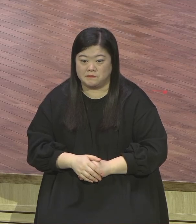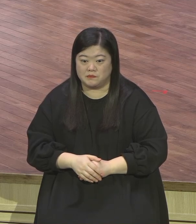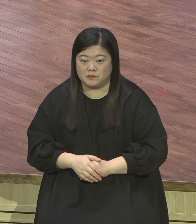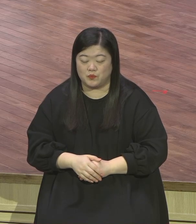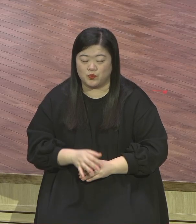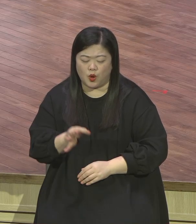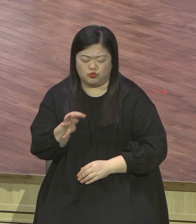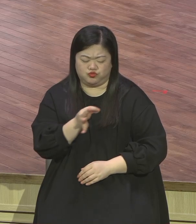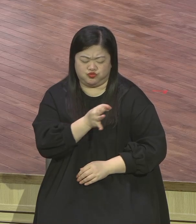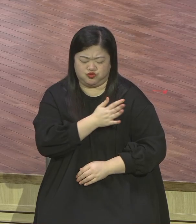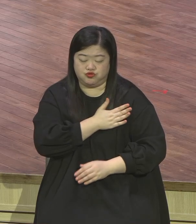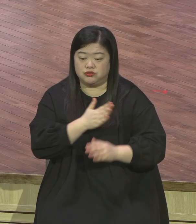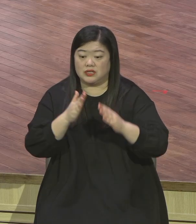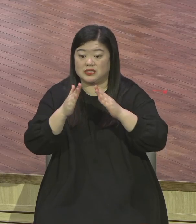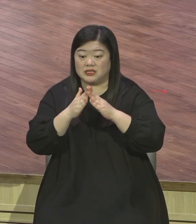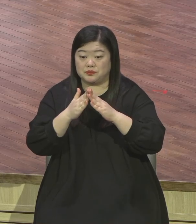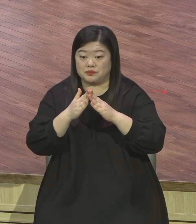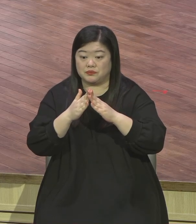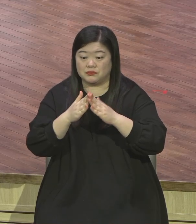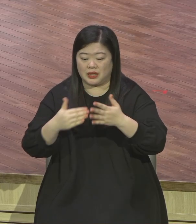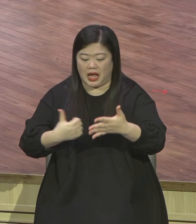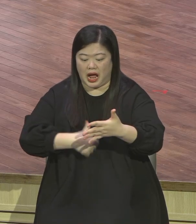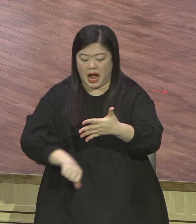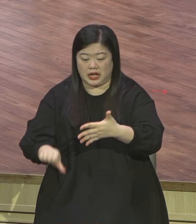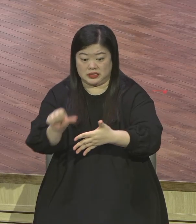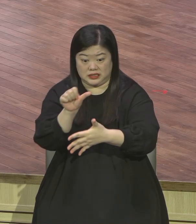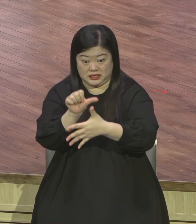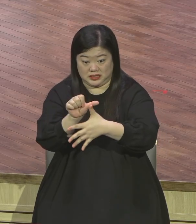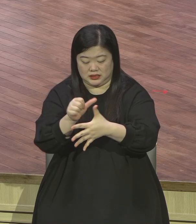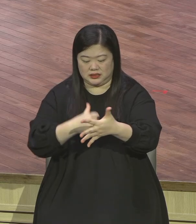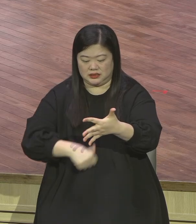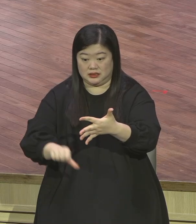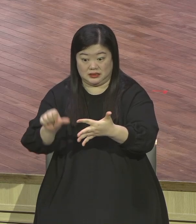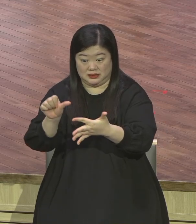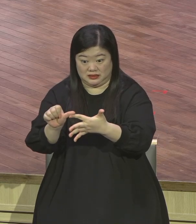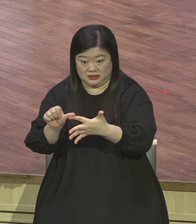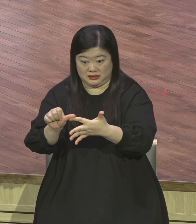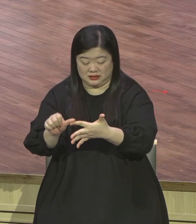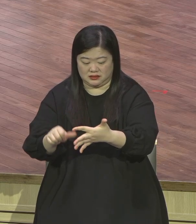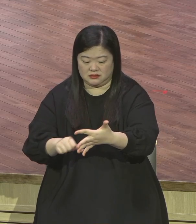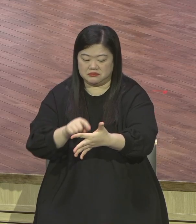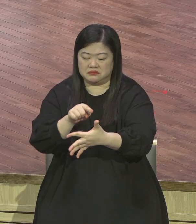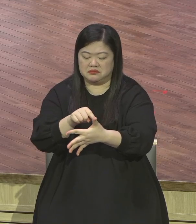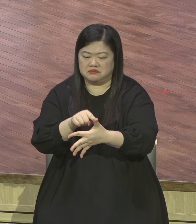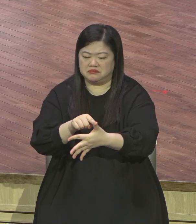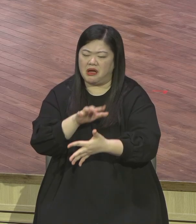그냥 계속 아버지는 말이야 내 양말에 안 잡으시면서 매우 불평만 해